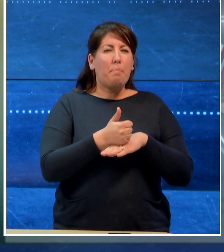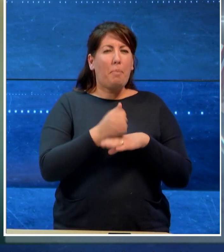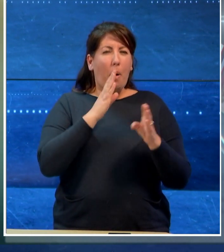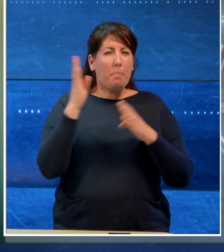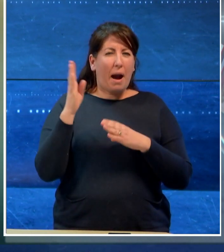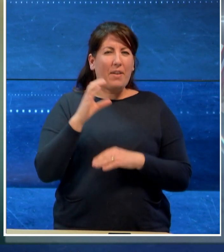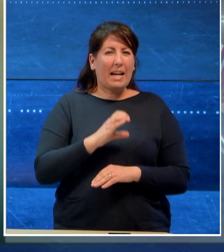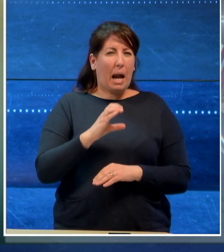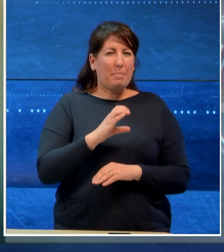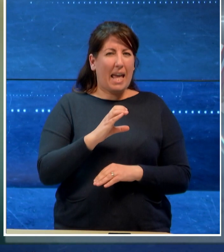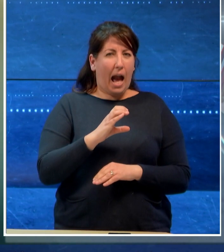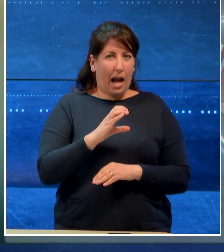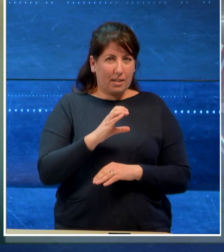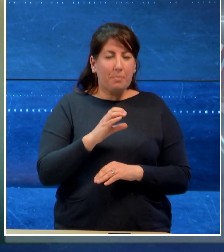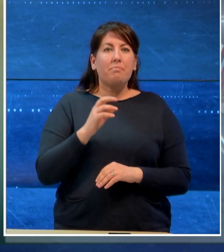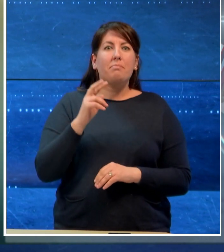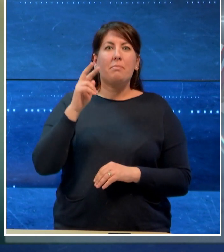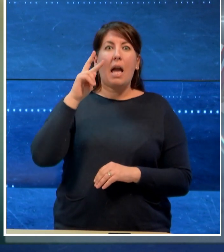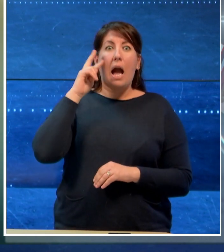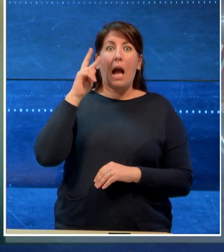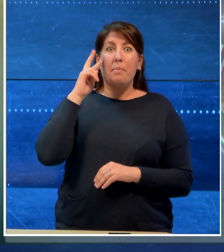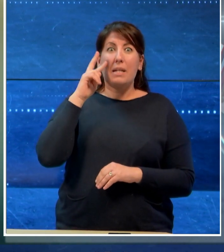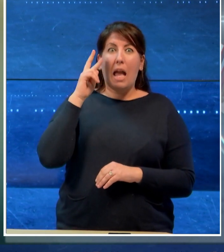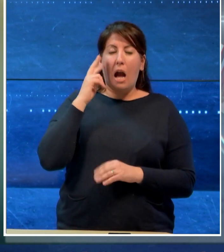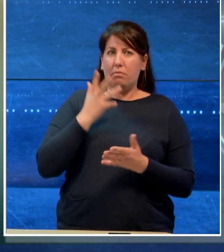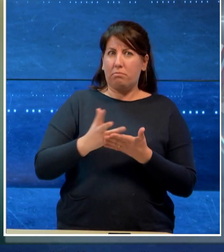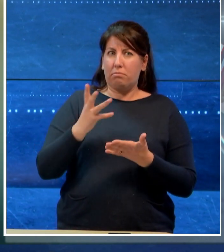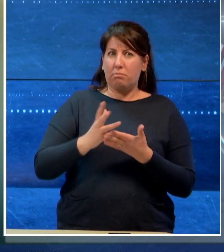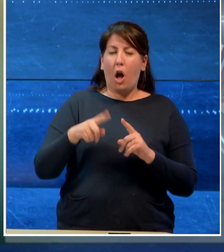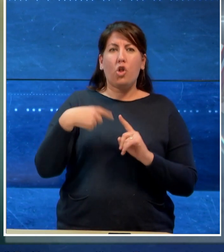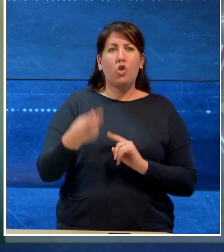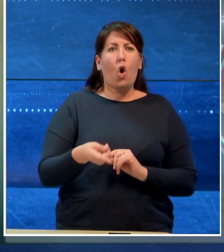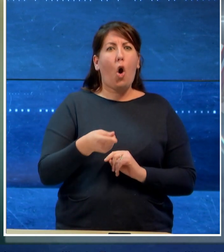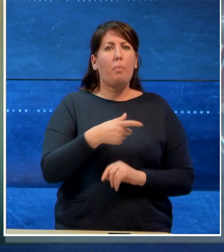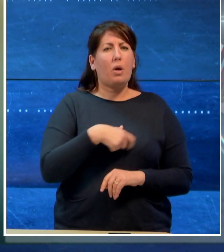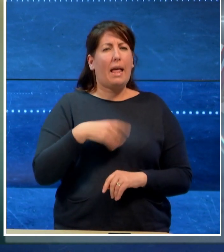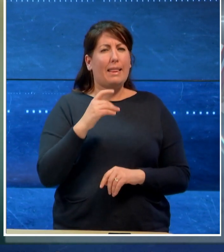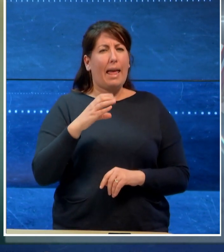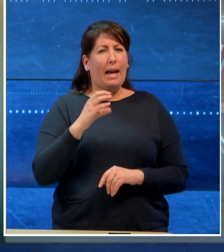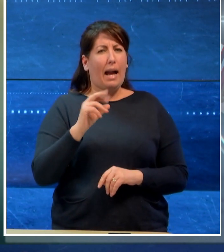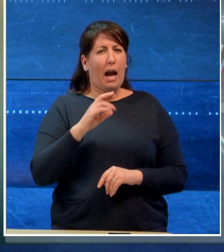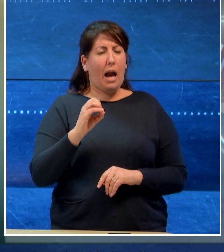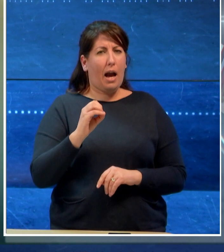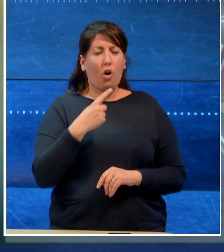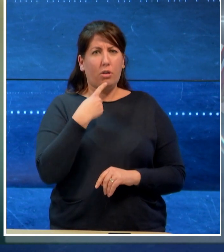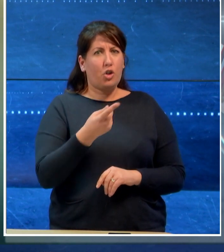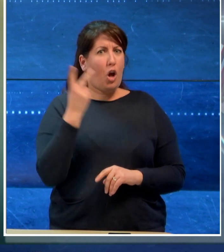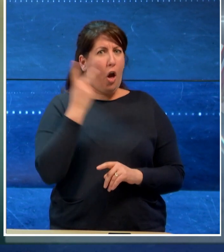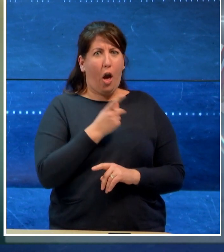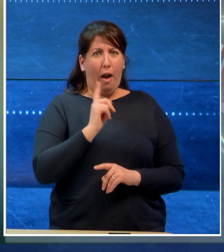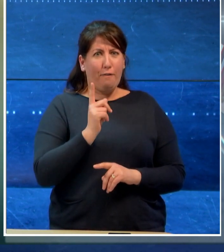secondo la versione di Emiliano smentita da De Caro e poi rettificata dallo stesso governatore,